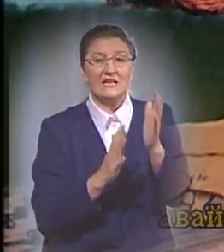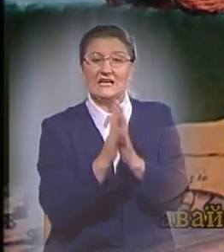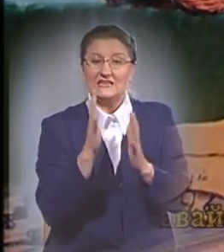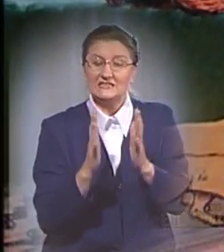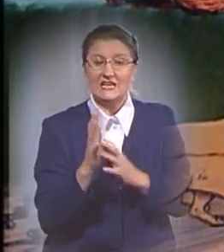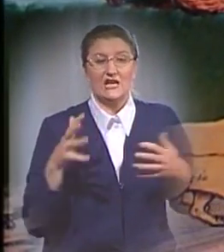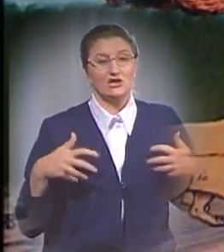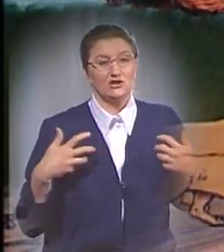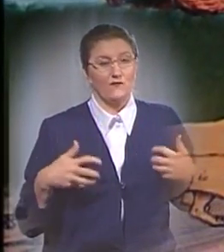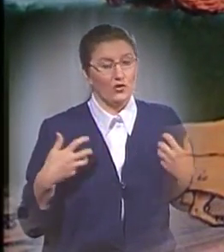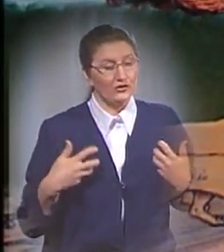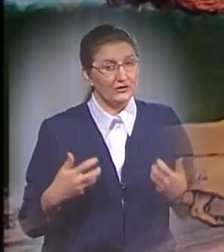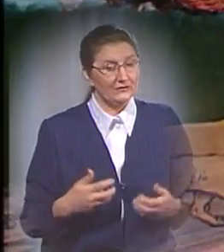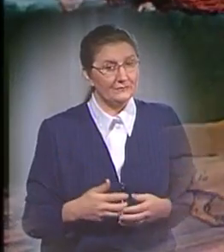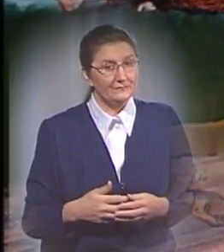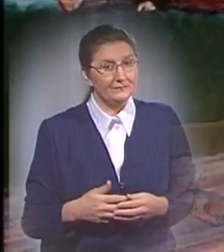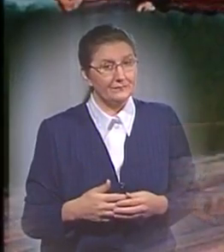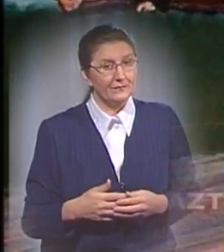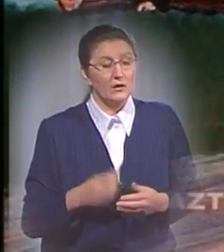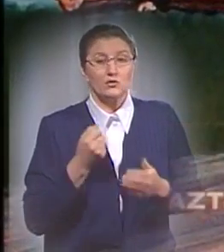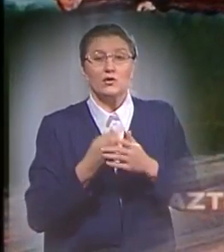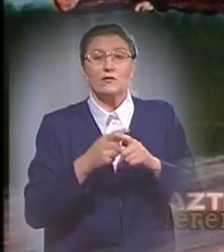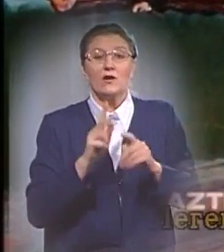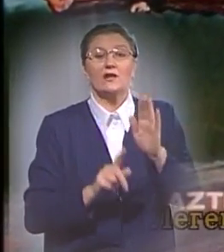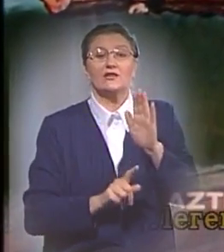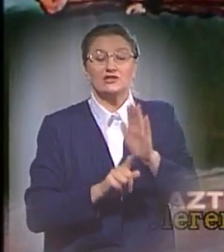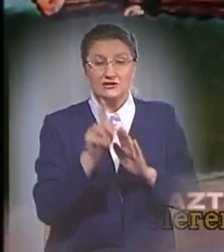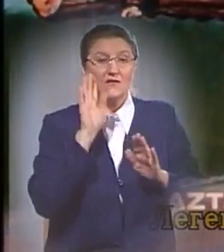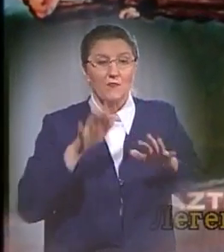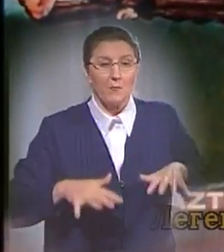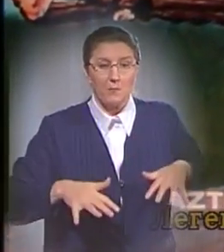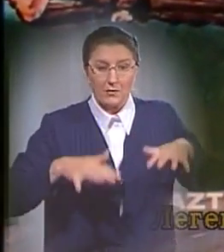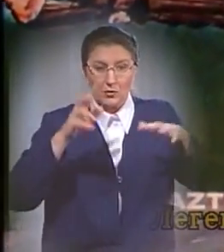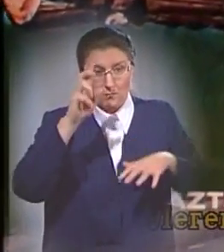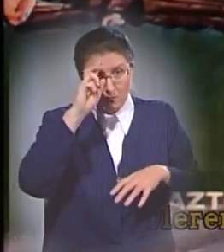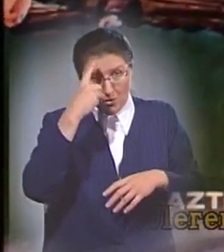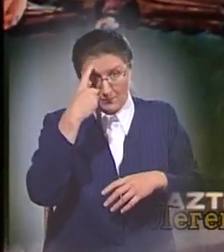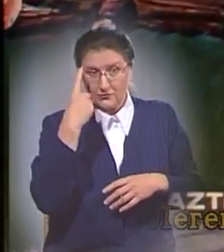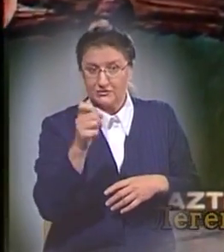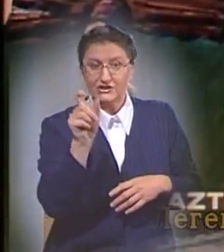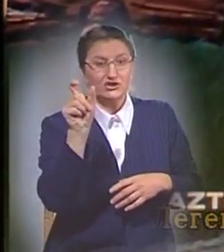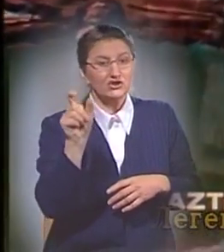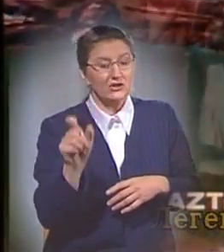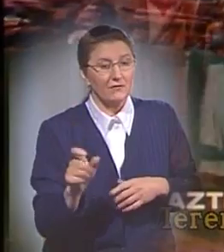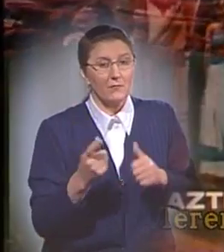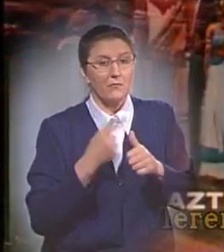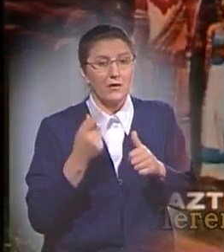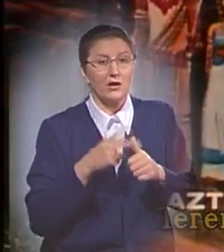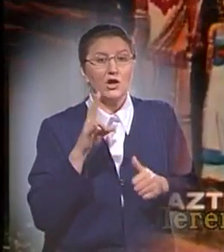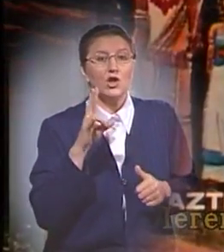животных. Но до того, как начался потоп, бог предупредил человека по имени Нота и